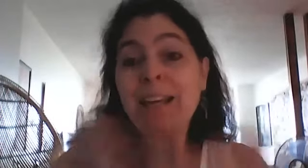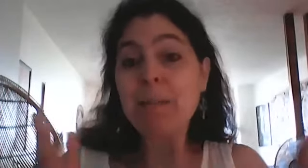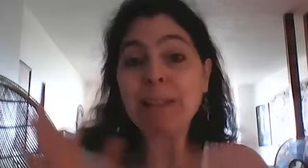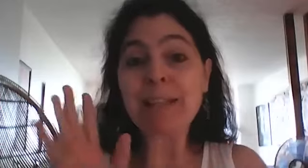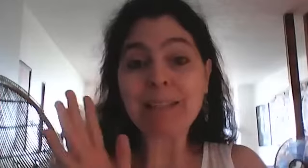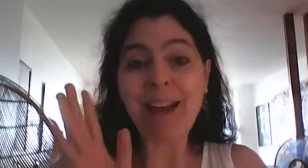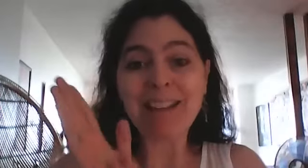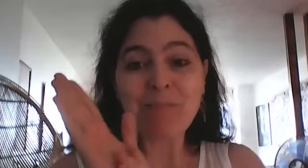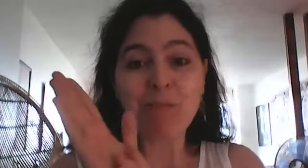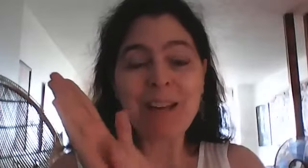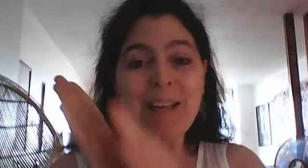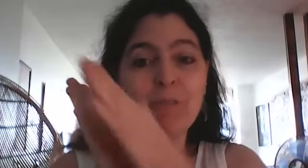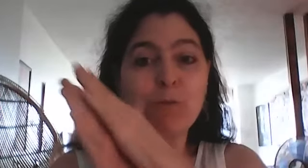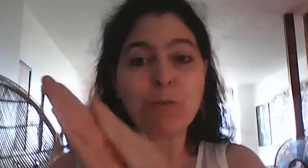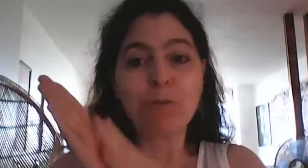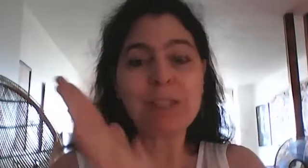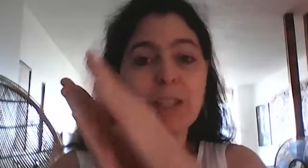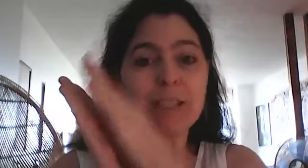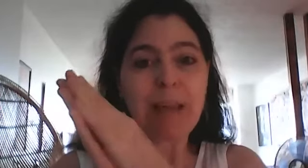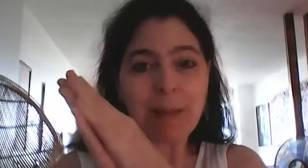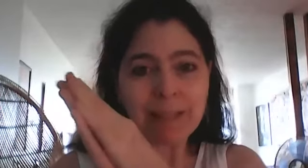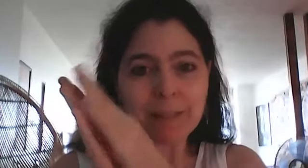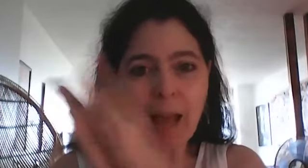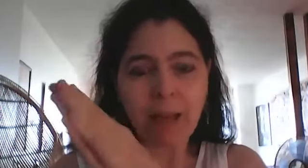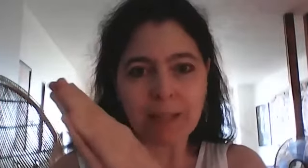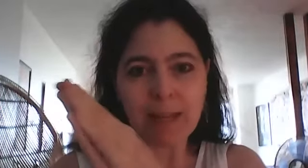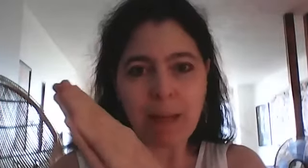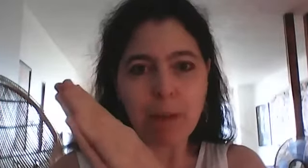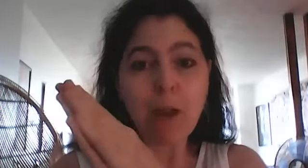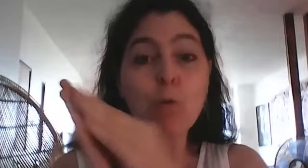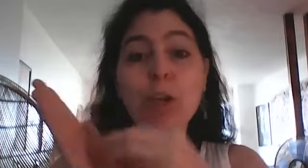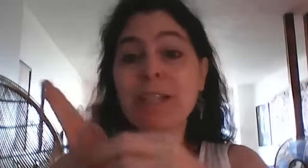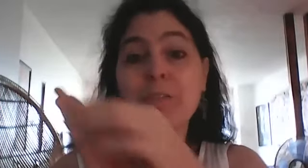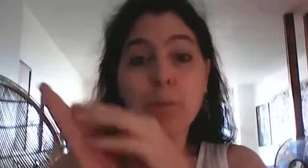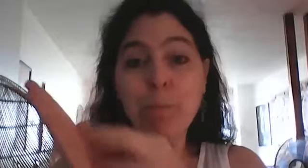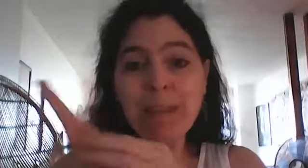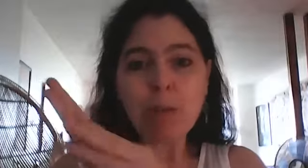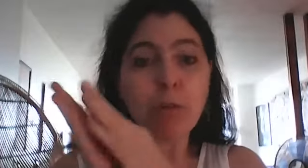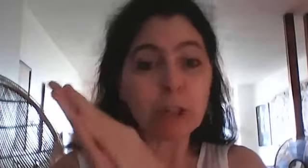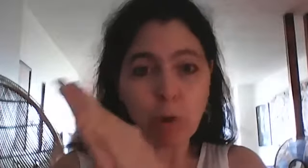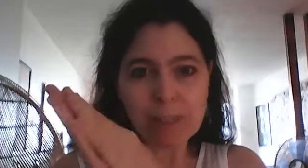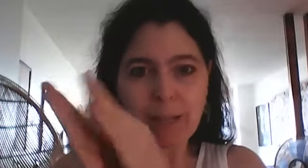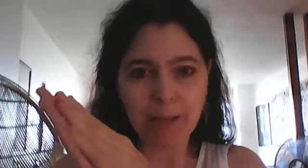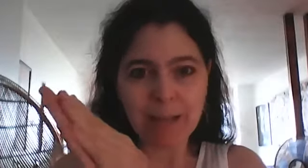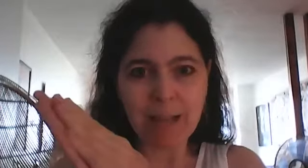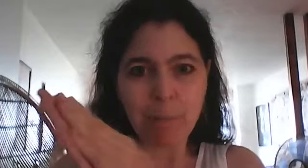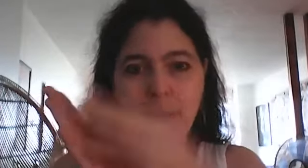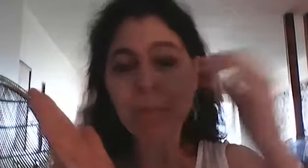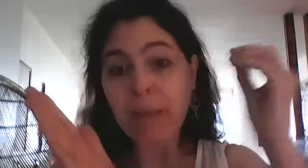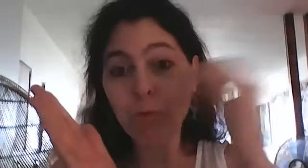à la limite à la terre si vous voulez vous vous dites que c'est la planète terre qui est dans la main ou que c'est votre pays ou votre continent est dans la main et vous